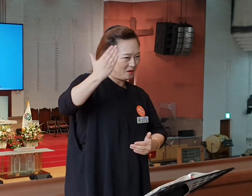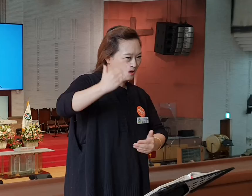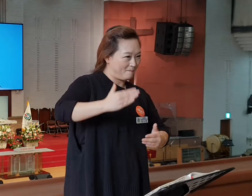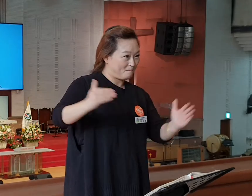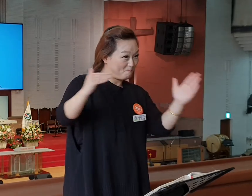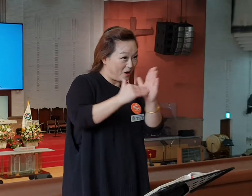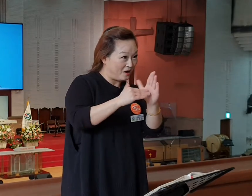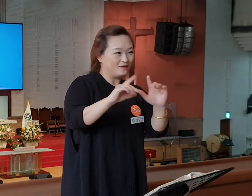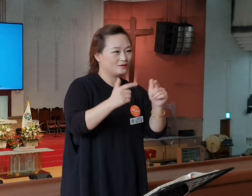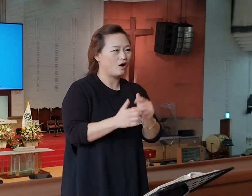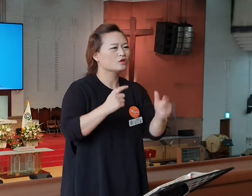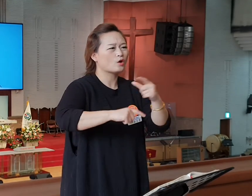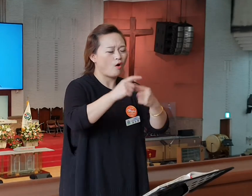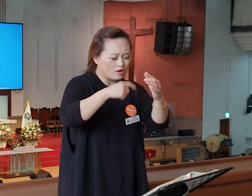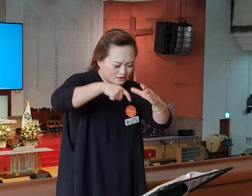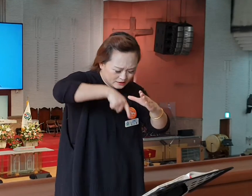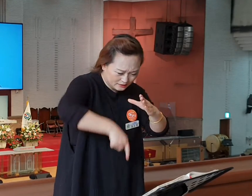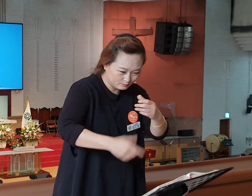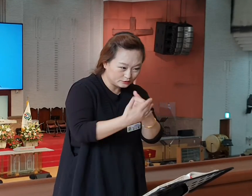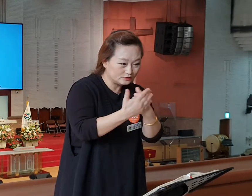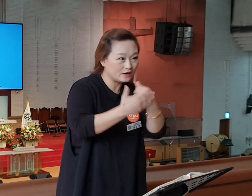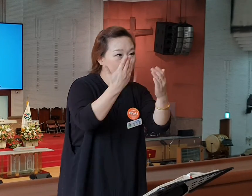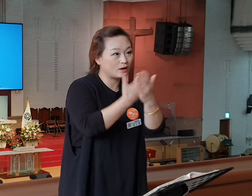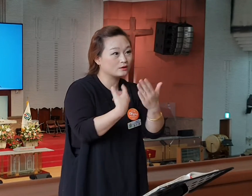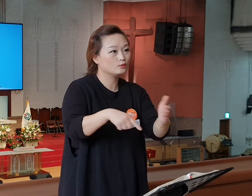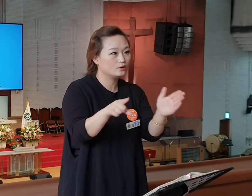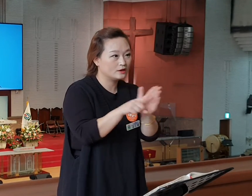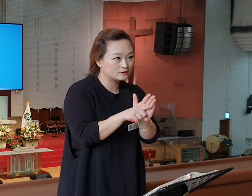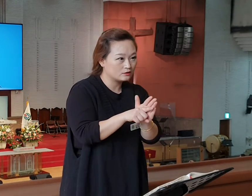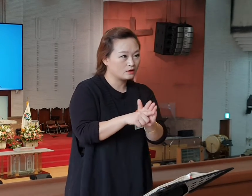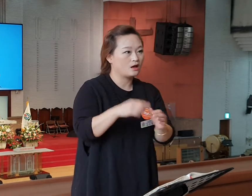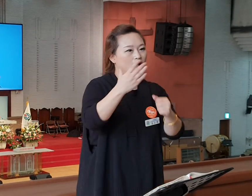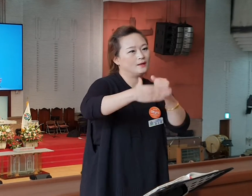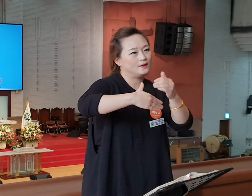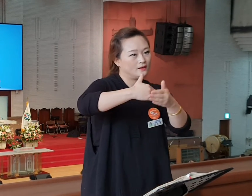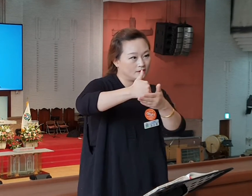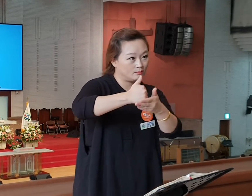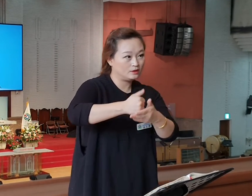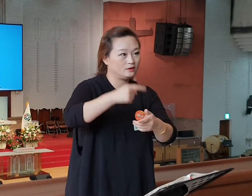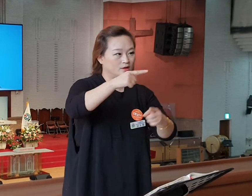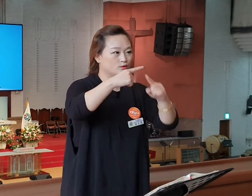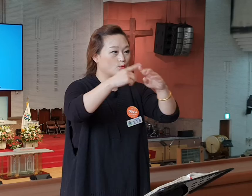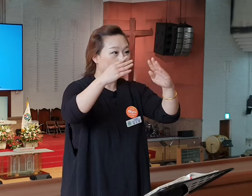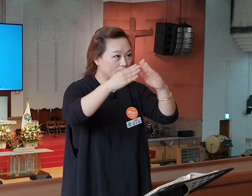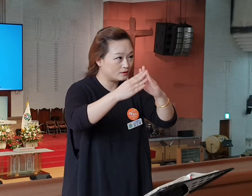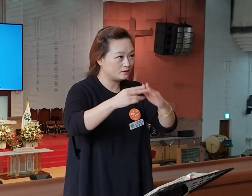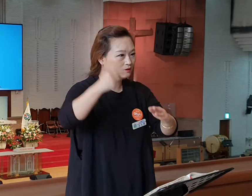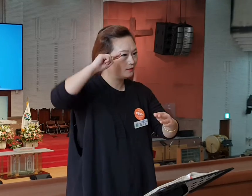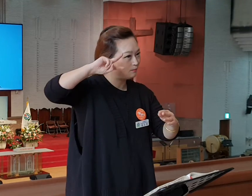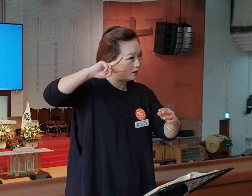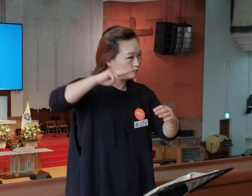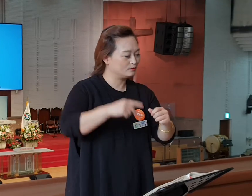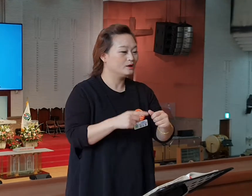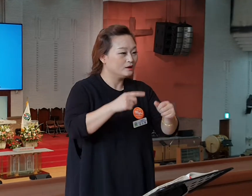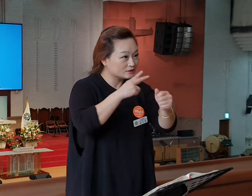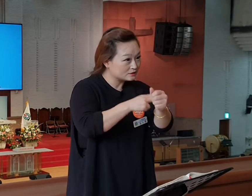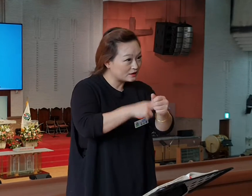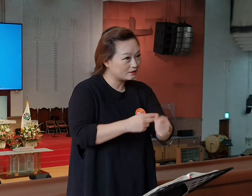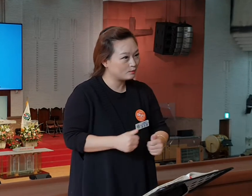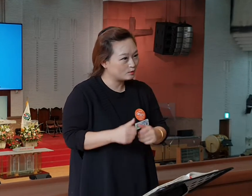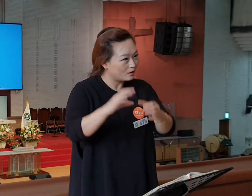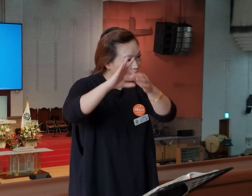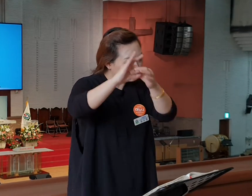큰 충만과 더 깊은 은혜가 있어서 바울을 통하여 하나님이 에베소 교회를 이끌어 가십니다. 어디로 이끌어